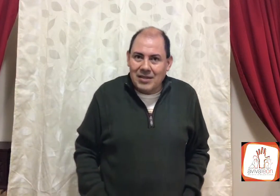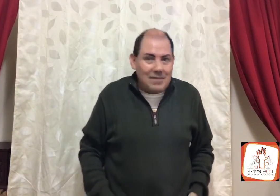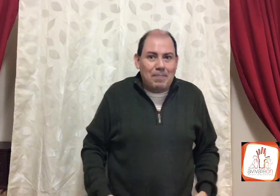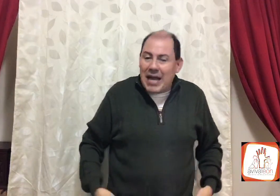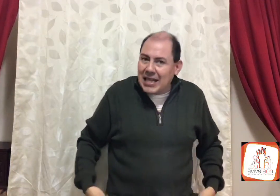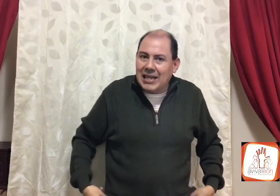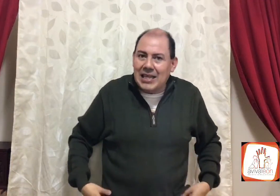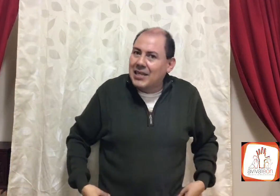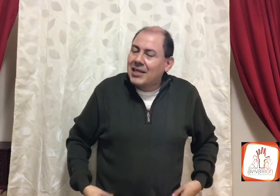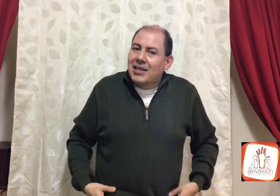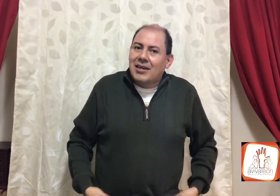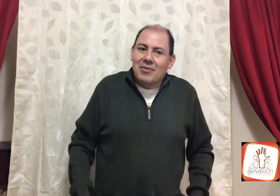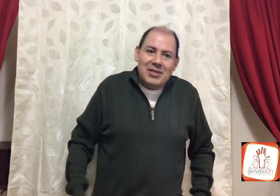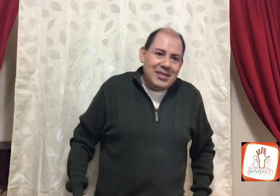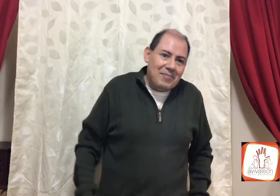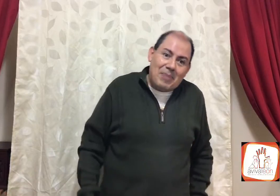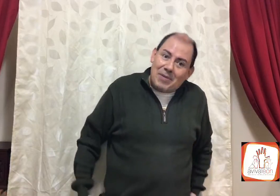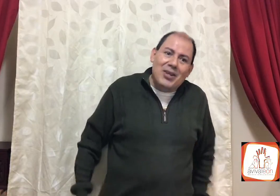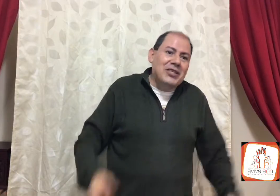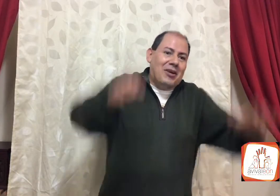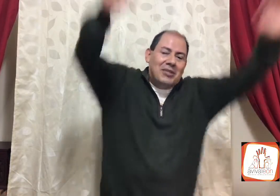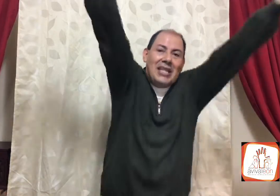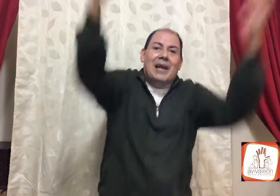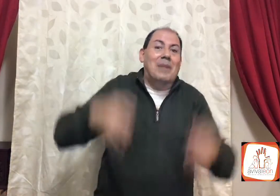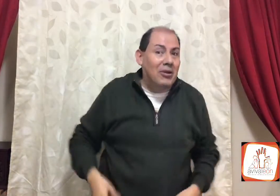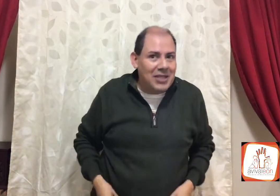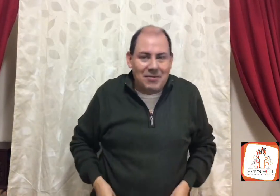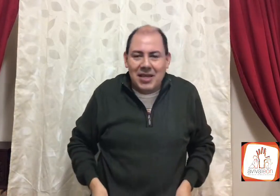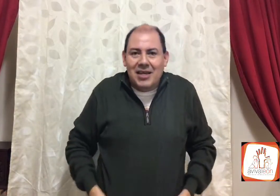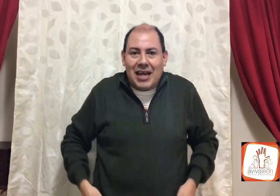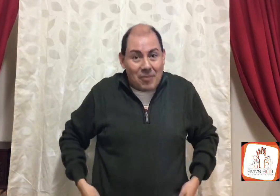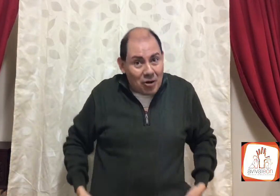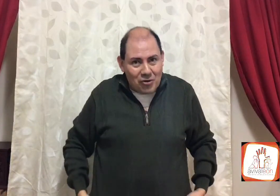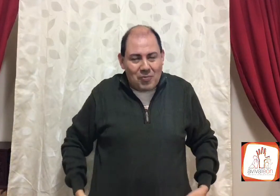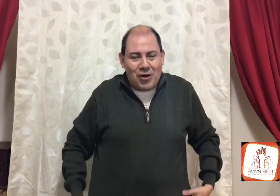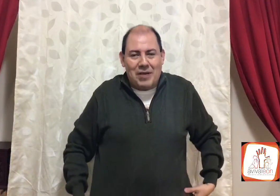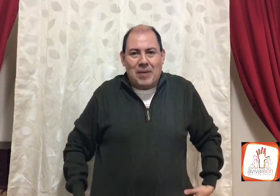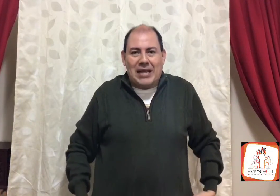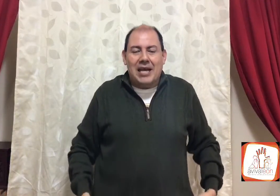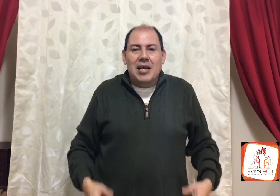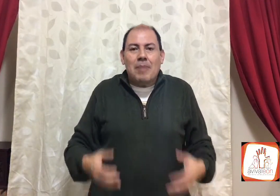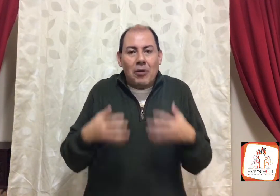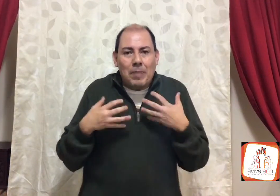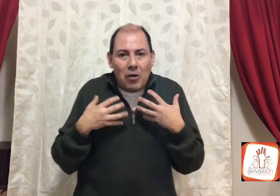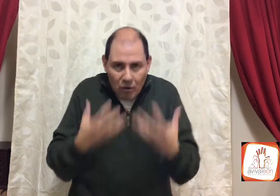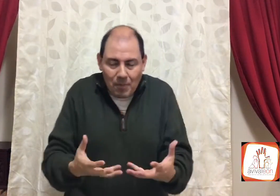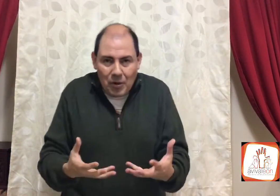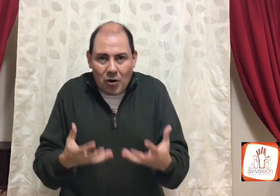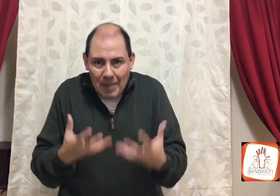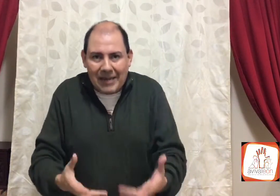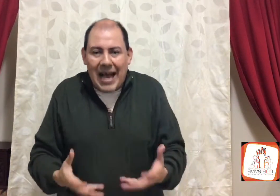sin pena, ni, ¿cómo dicen? sin pena, no sé cómo se diga, pero sin, a lo mejor con un poco de pena, pero, pero con, con verdad,